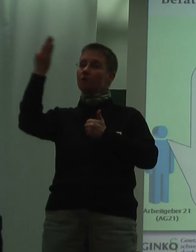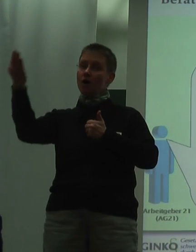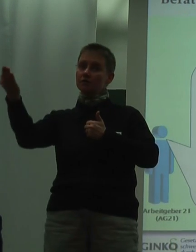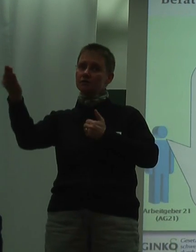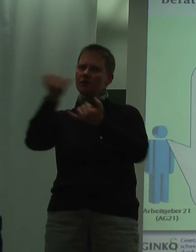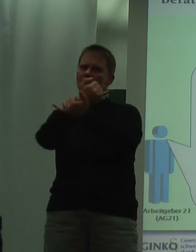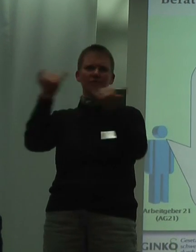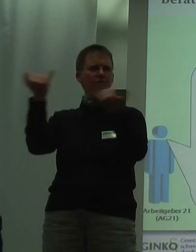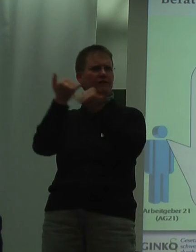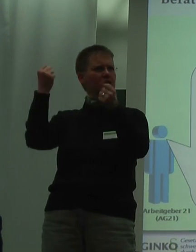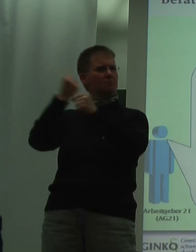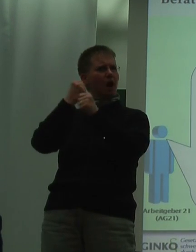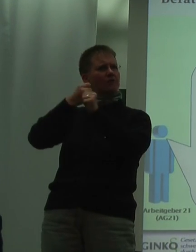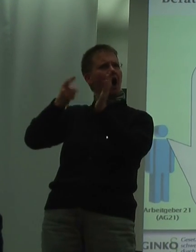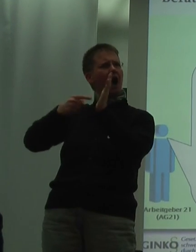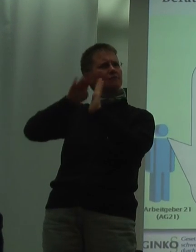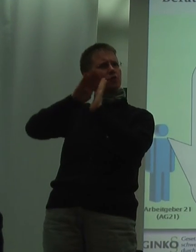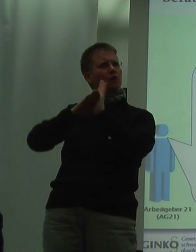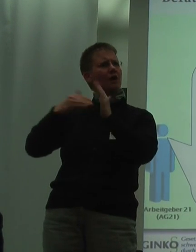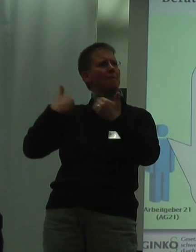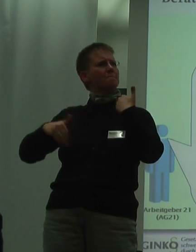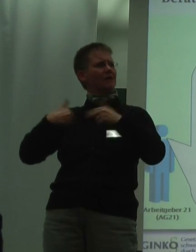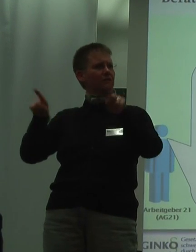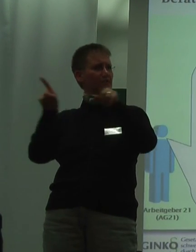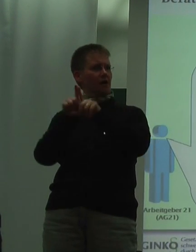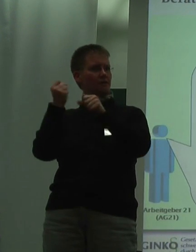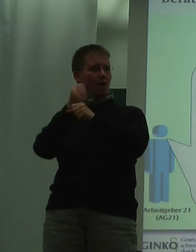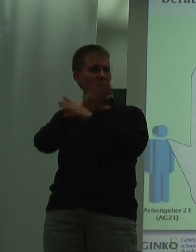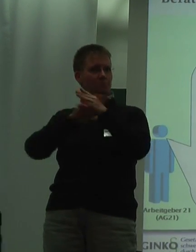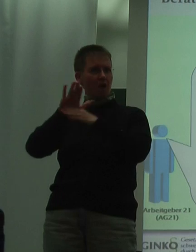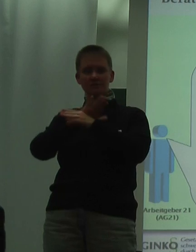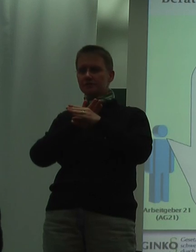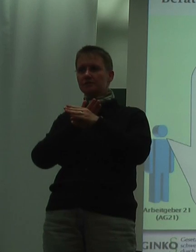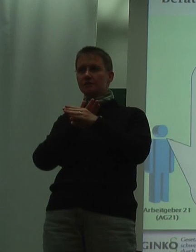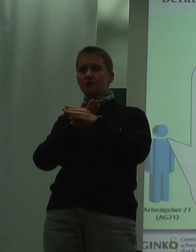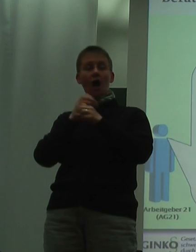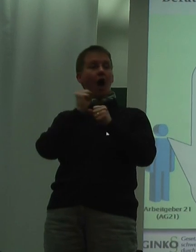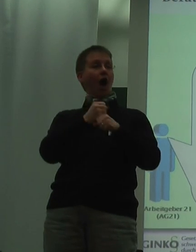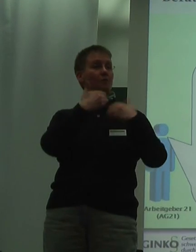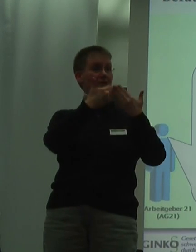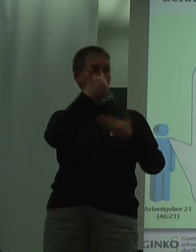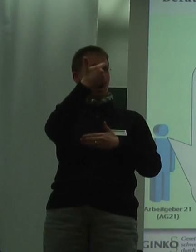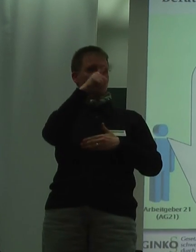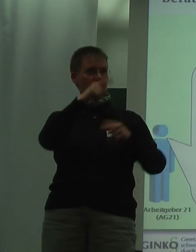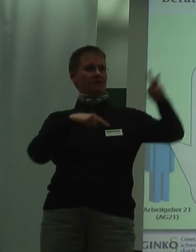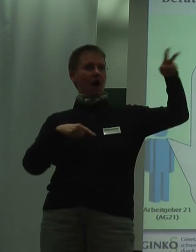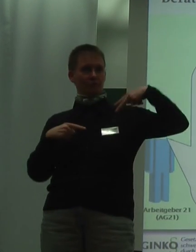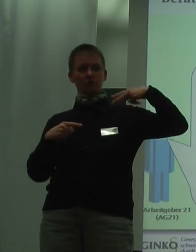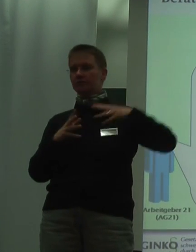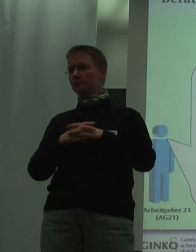realisieren Sie die Anforderungen an einen behindertengerechten Arbeitsplatz? Unser Arbeitgeber 21 hat beantwortet, wenn wir uns